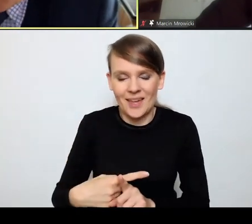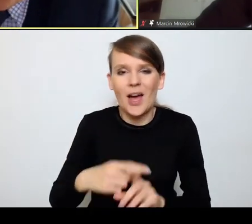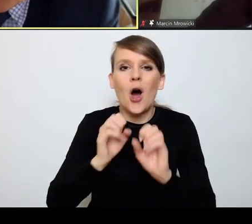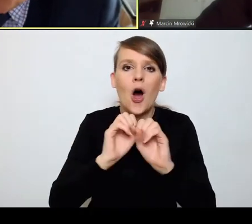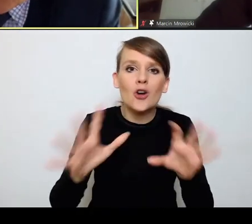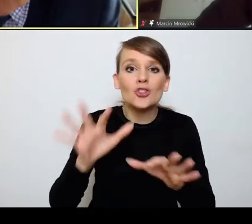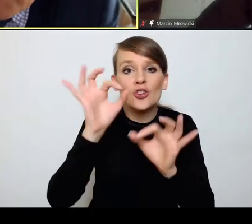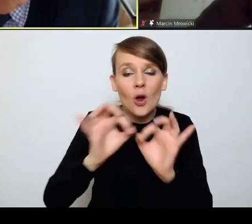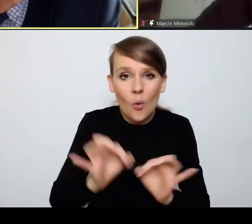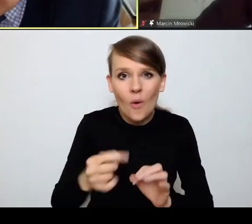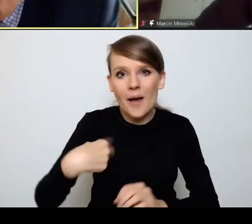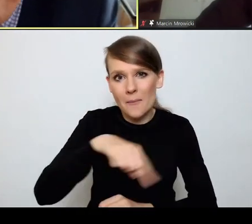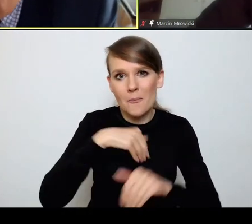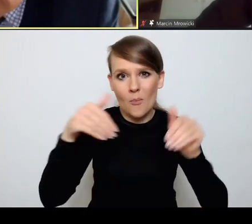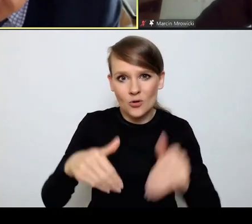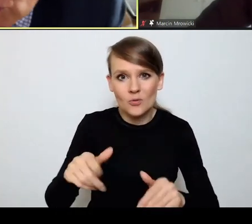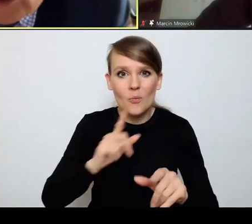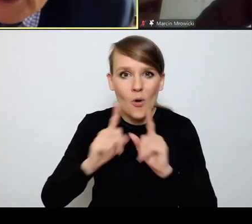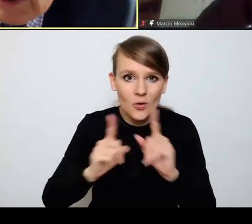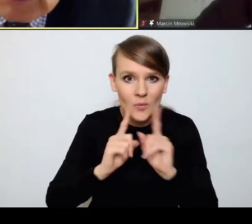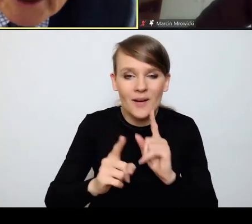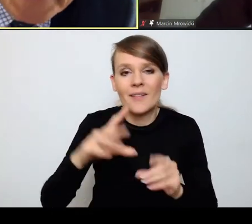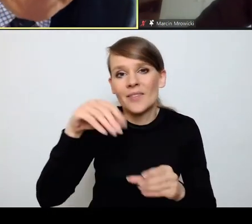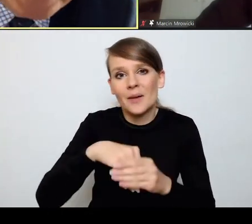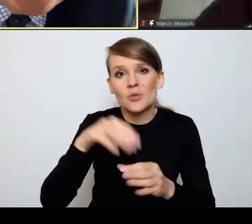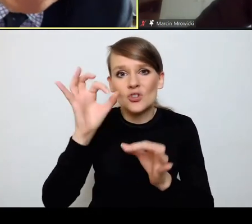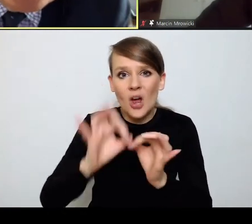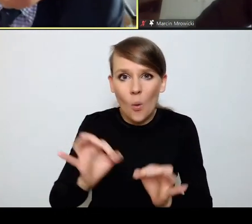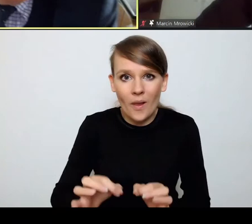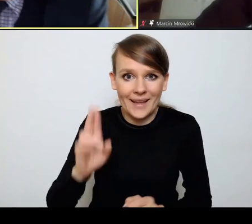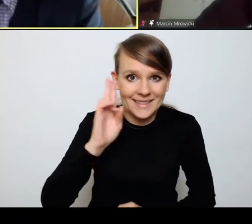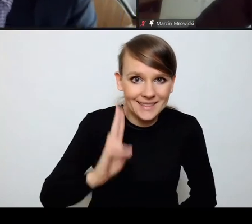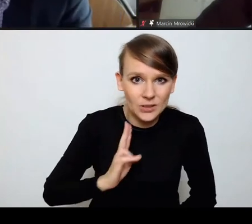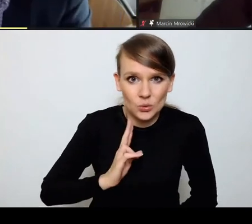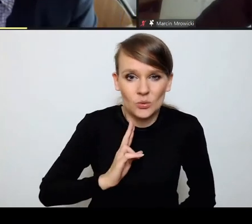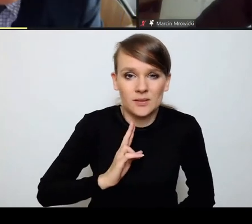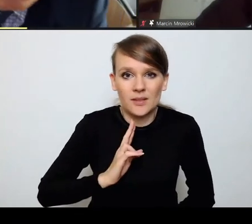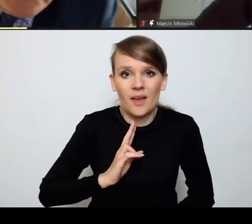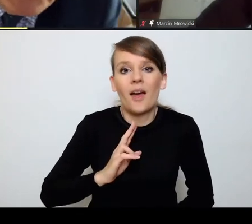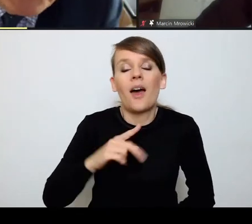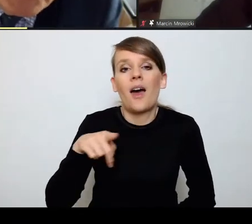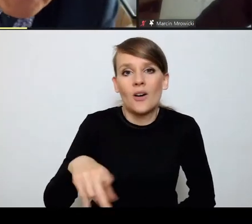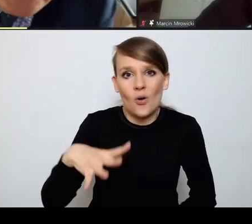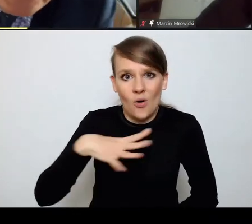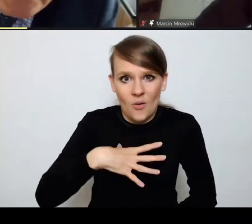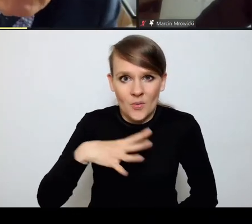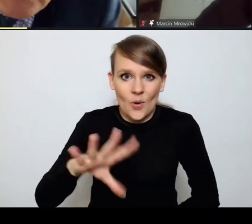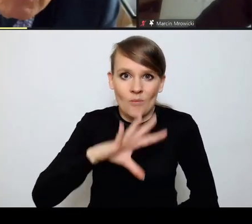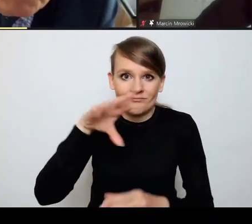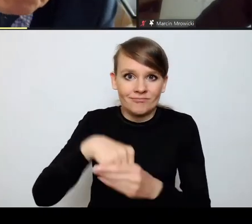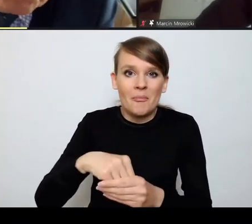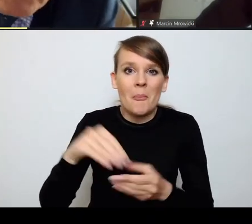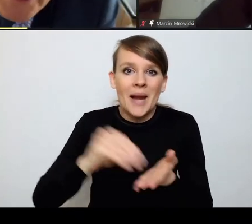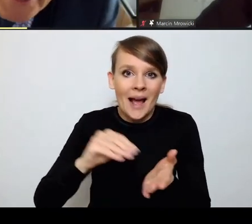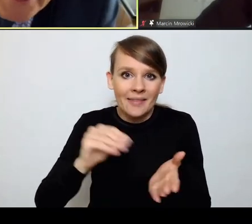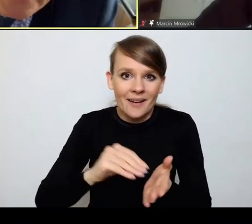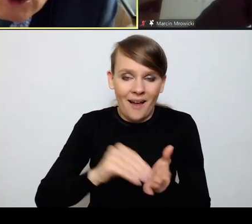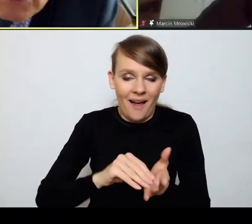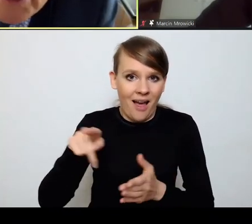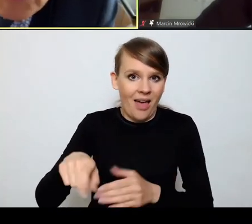szczegółach możemy sobie porozmawiać, również o szczególnych instytucjach, które tutaj zakorzeniły się w praktyce Trybunału,